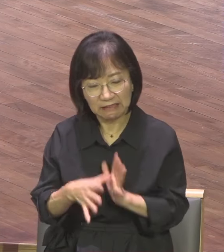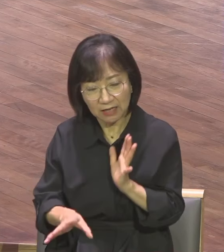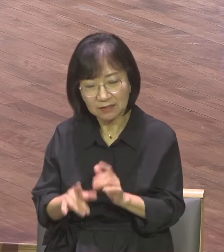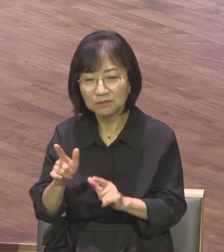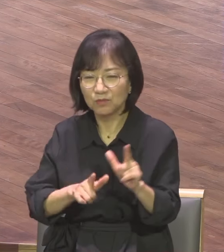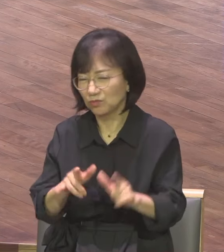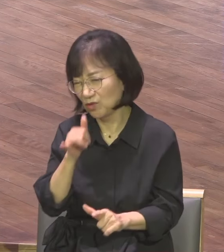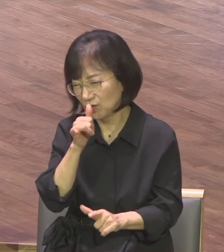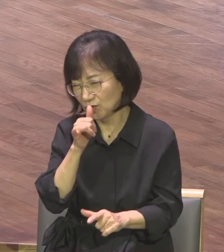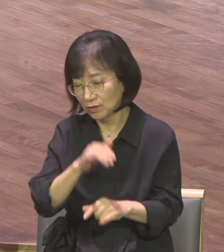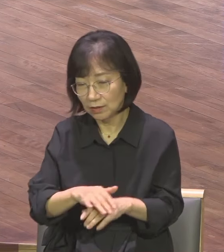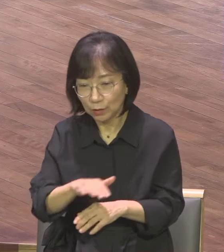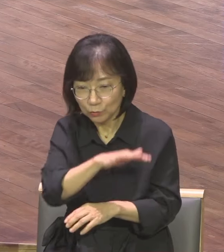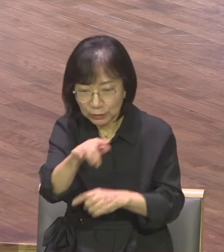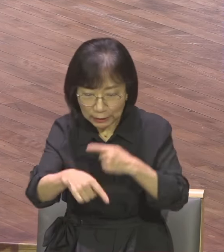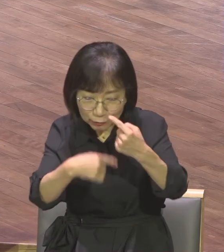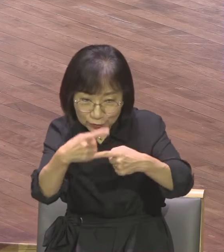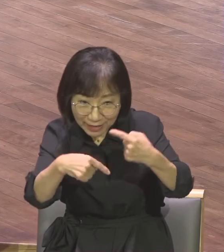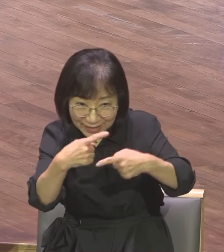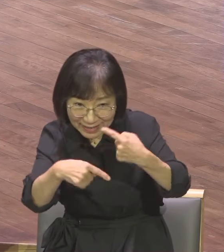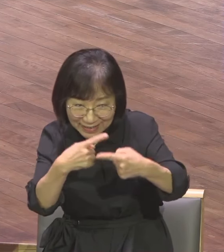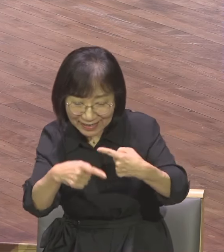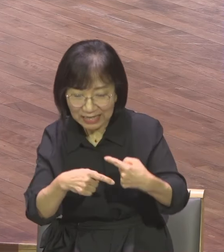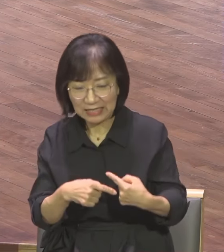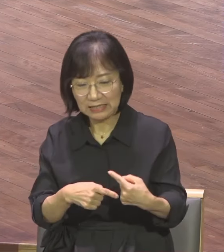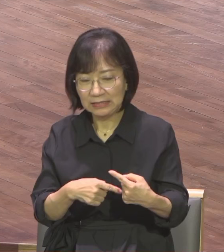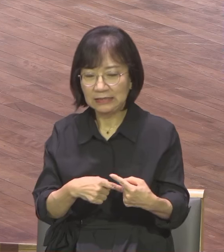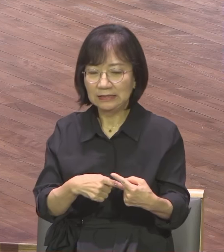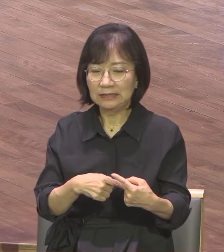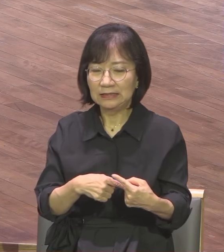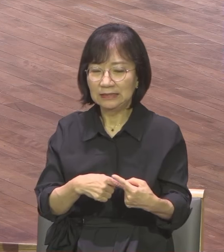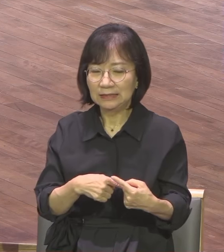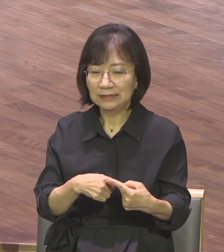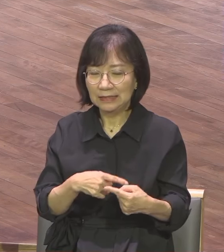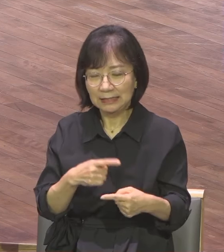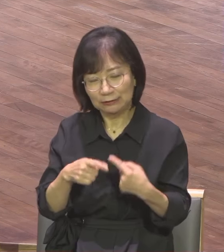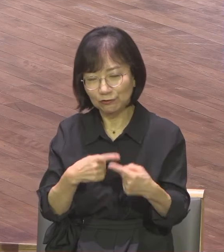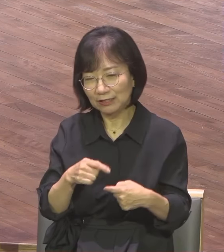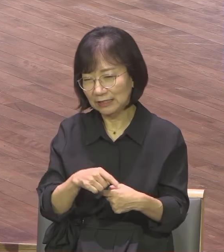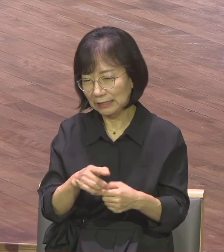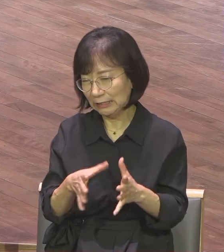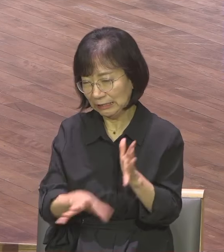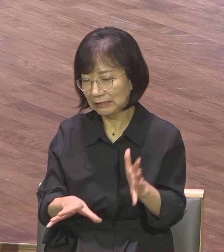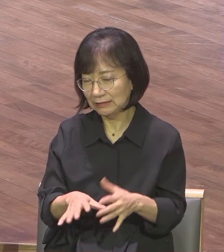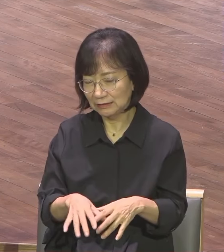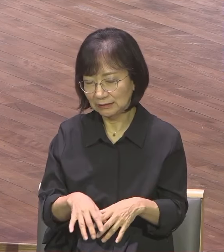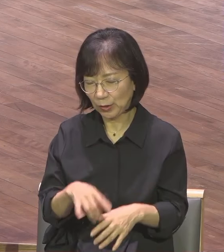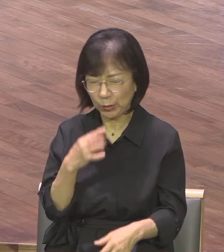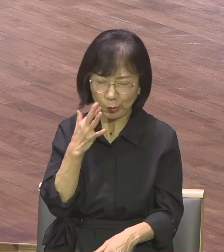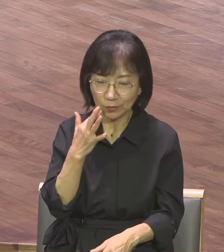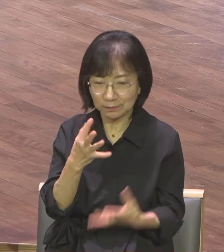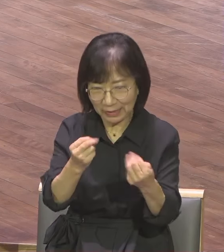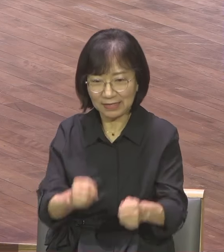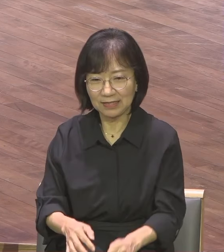우리의 언어 우리의 근본이 왜 이렇게 못된 쓴뿌리가 많은지 죄성이거든요